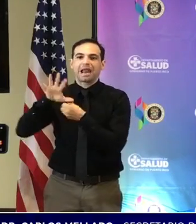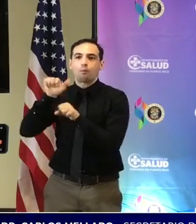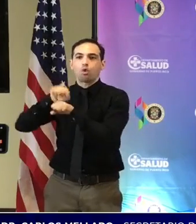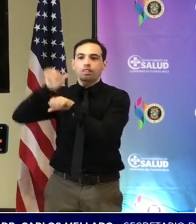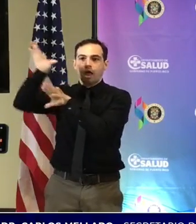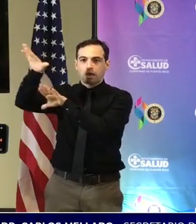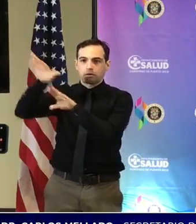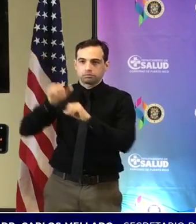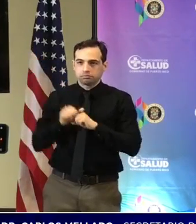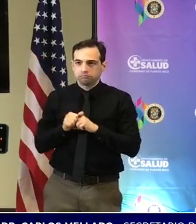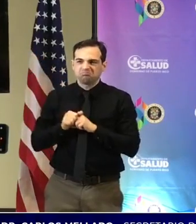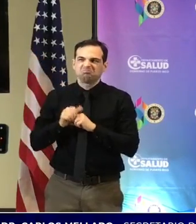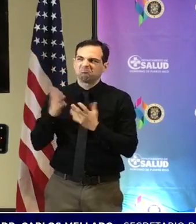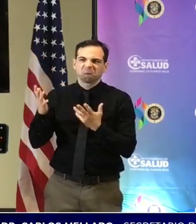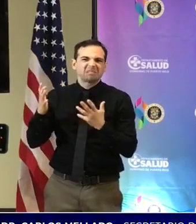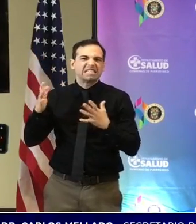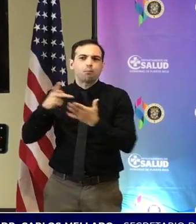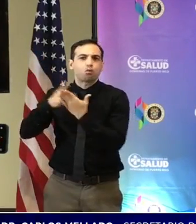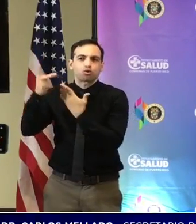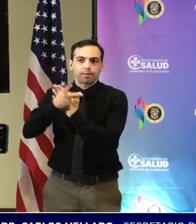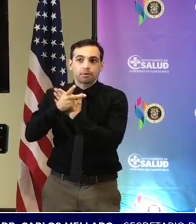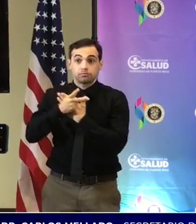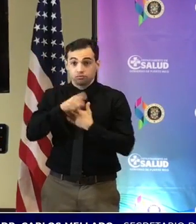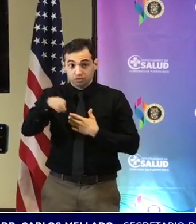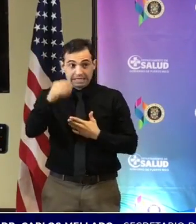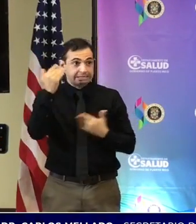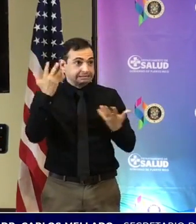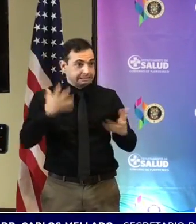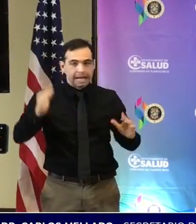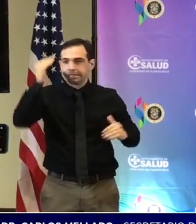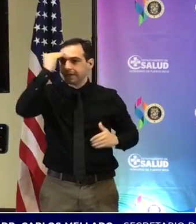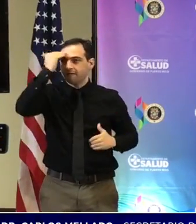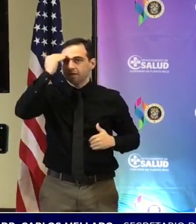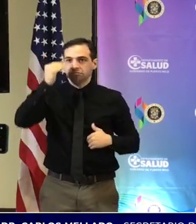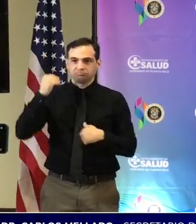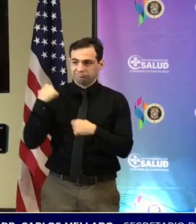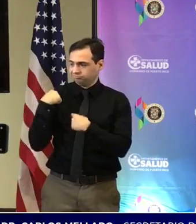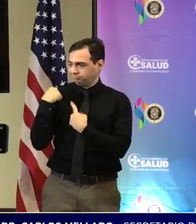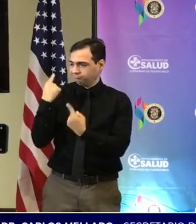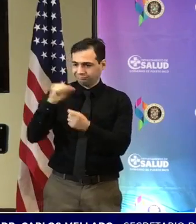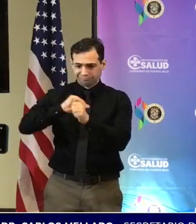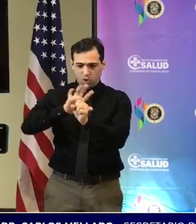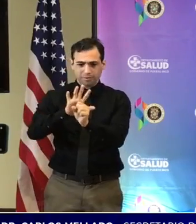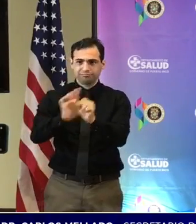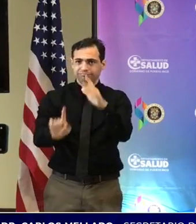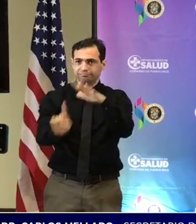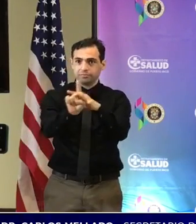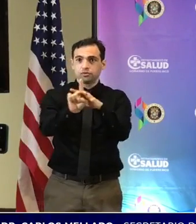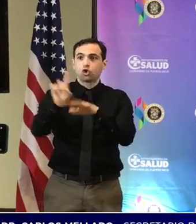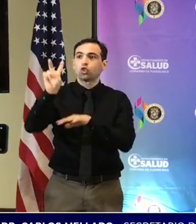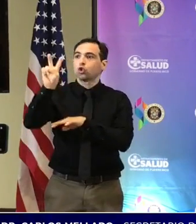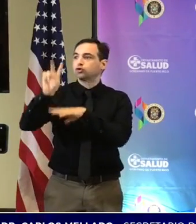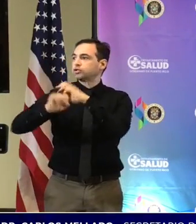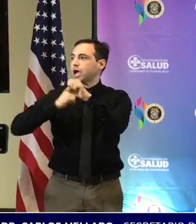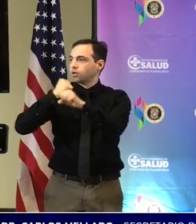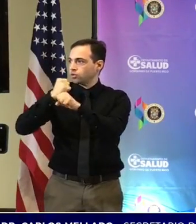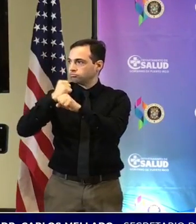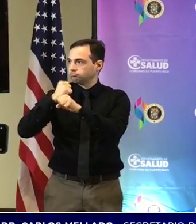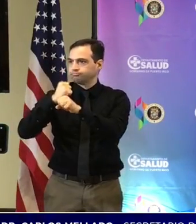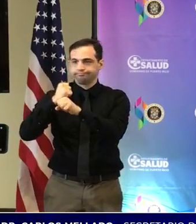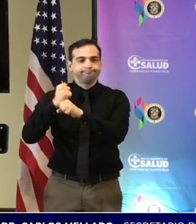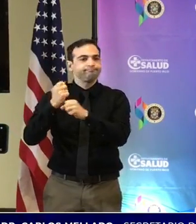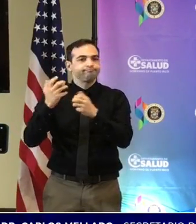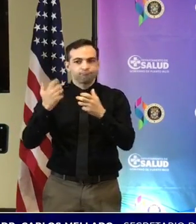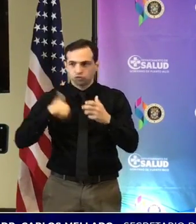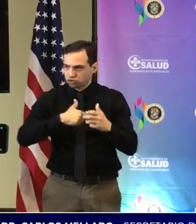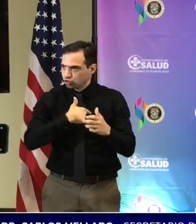¿verdad? Ya COVID-19, pues ya vamos para dos años y ciertamente pues hay una iniciativa que estamos